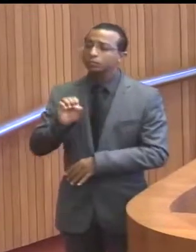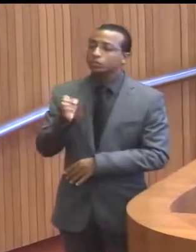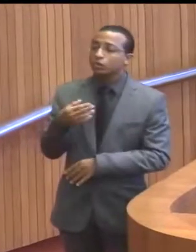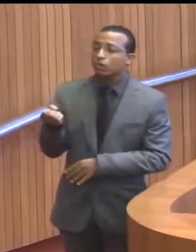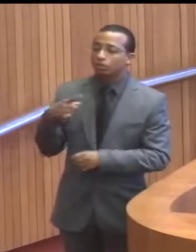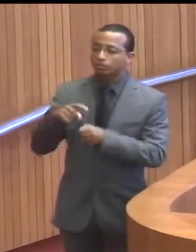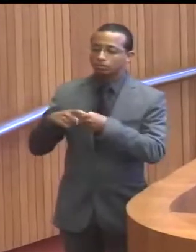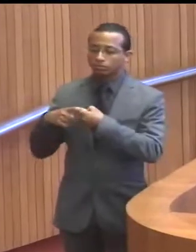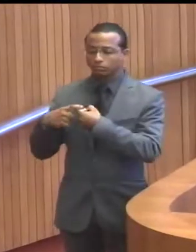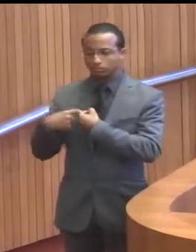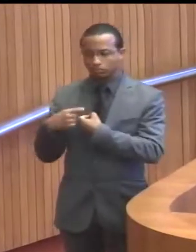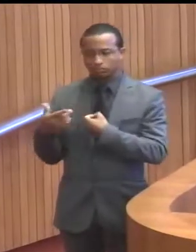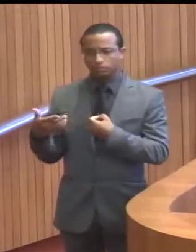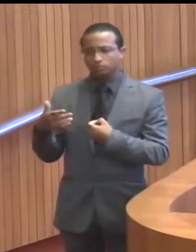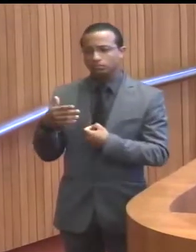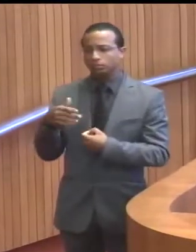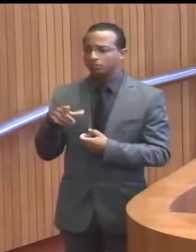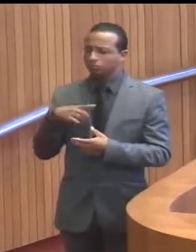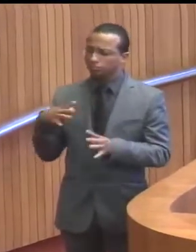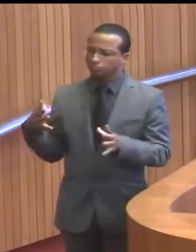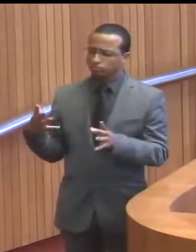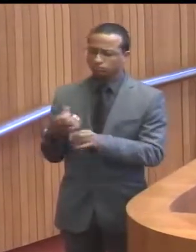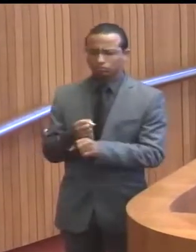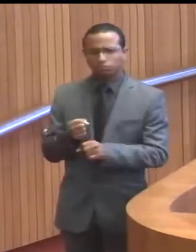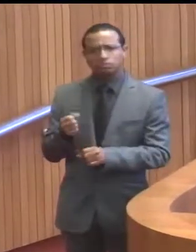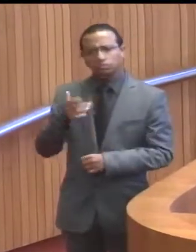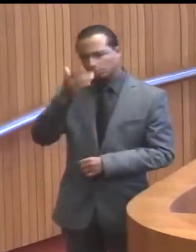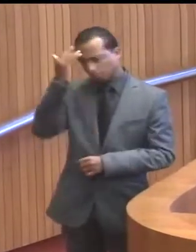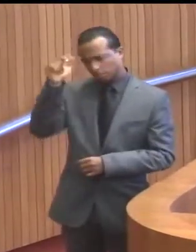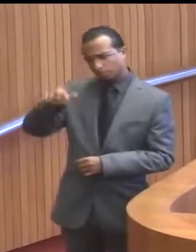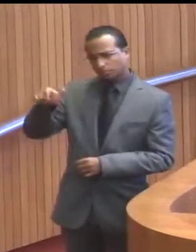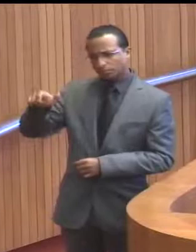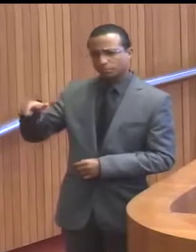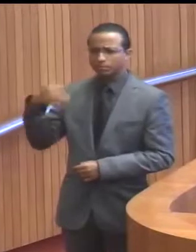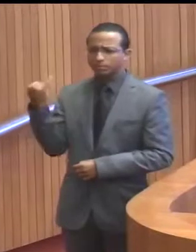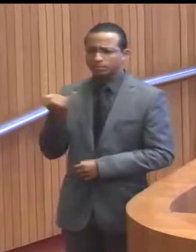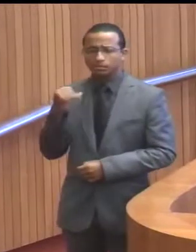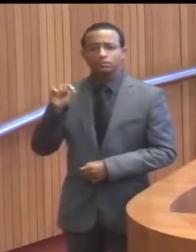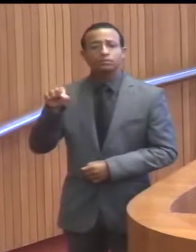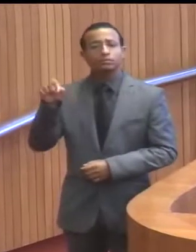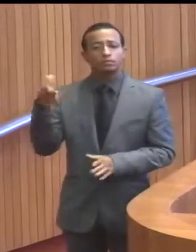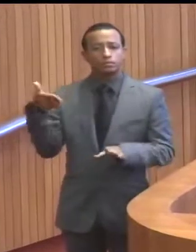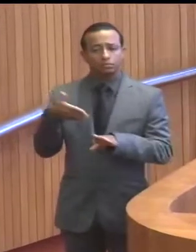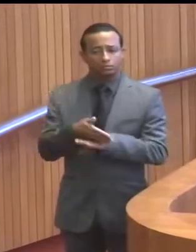filiações, onde nós recebemos ilustres pessoas, dentre elas,